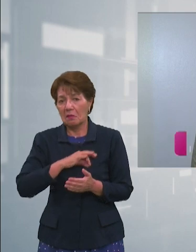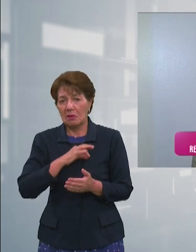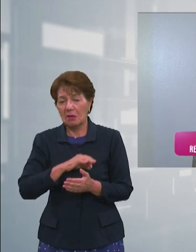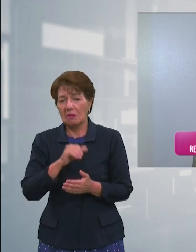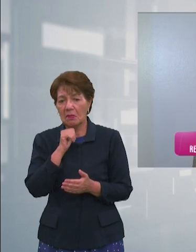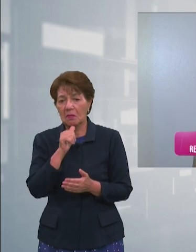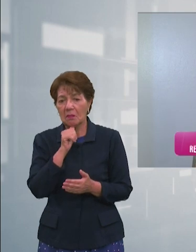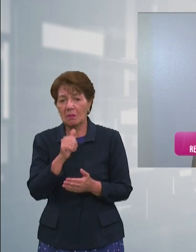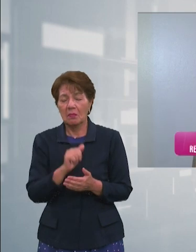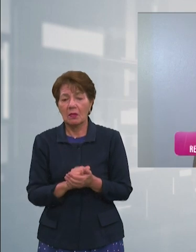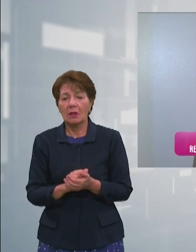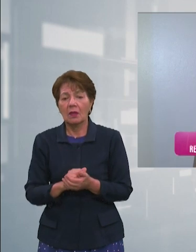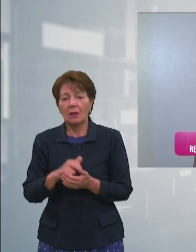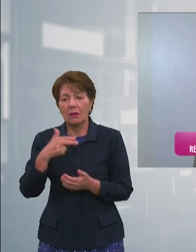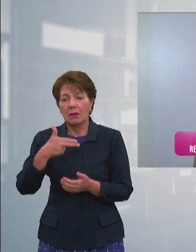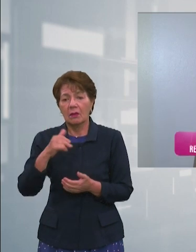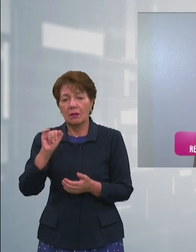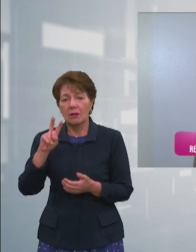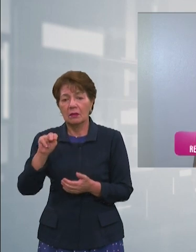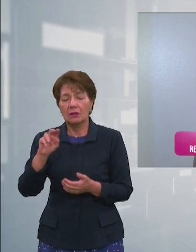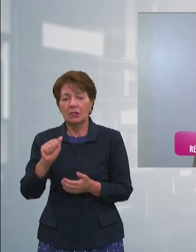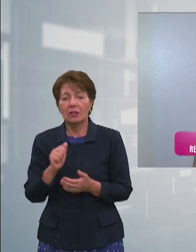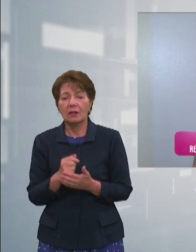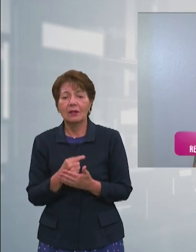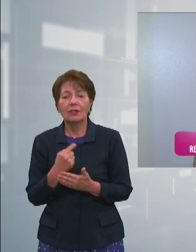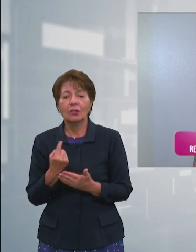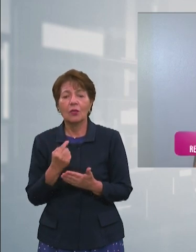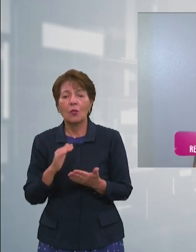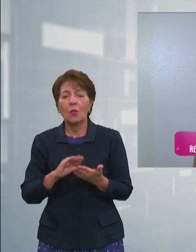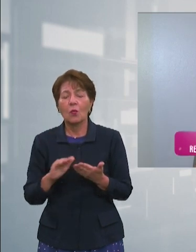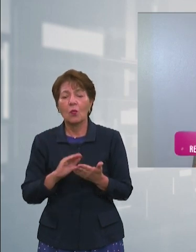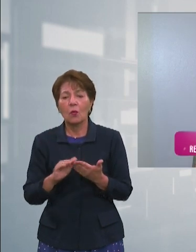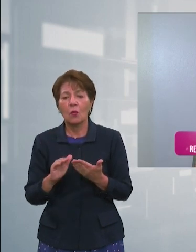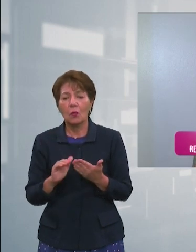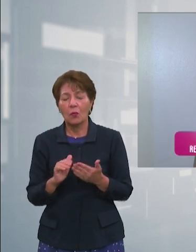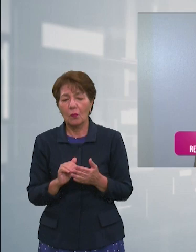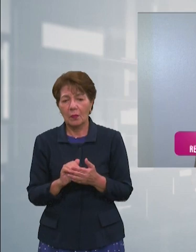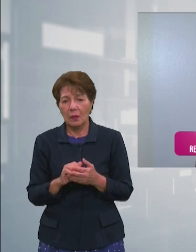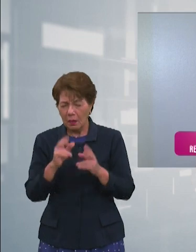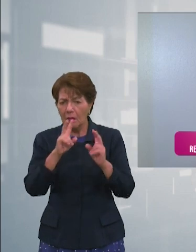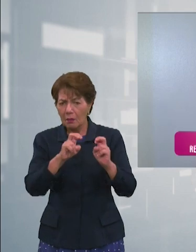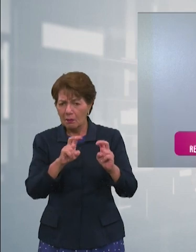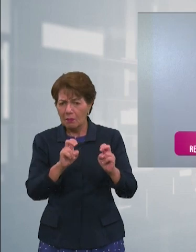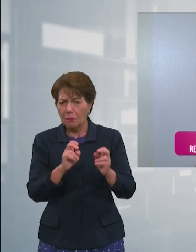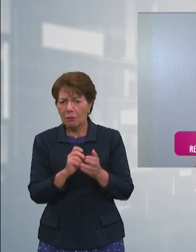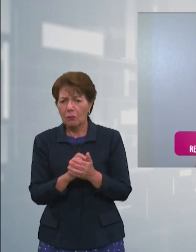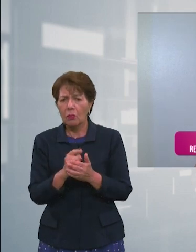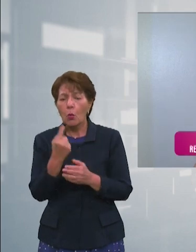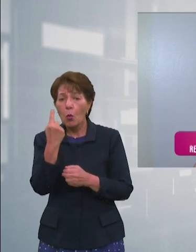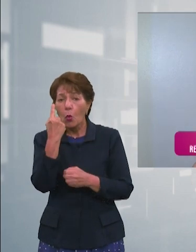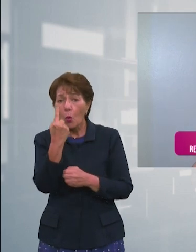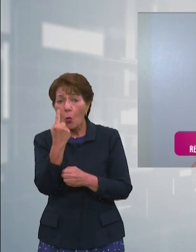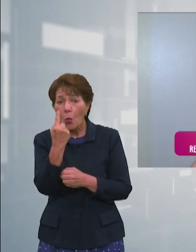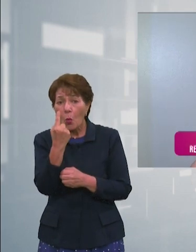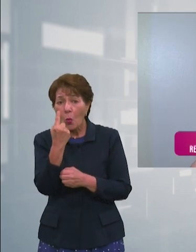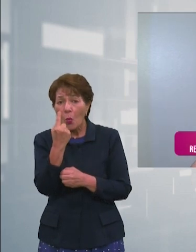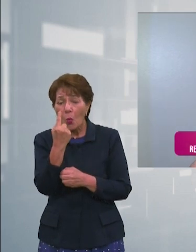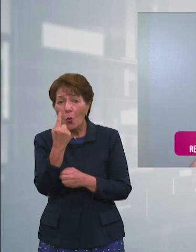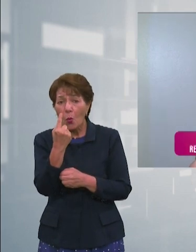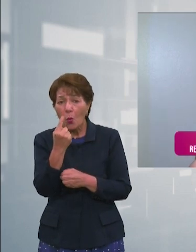China solo ha comprado y no me crea investiguelo un contenedor de camarón